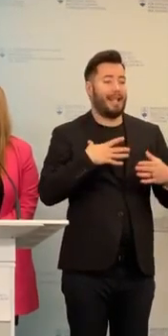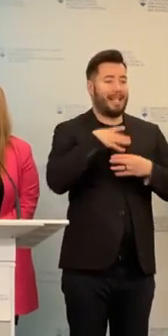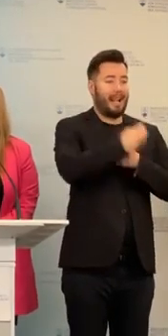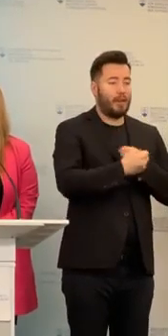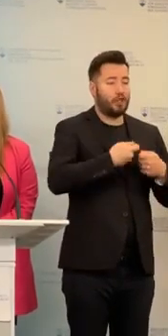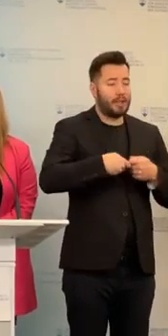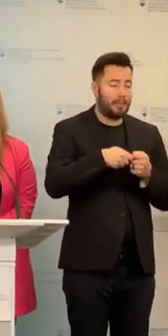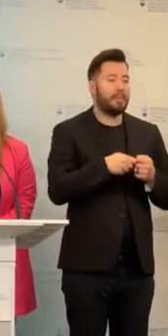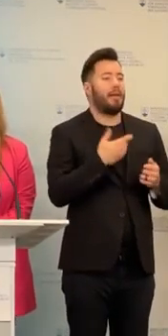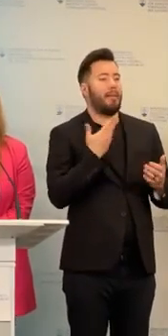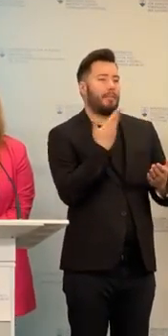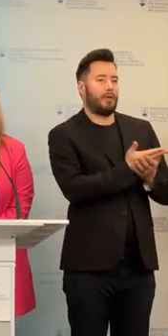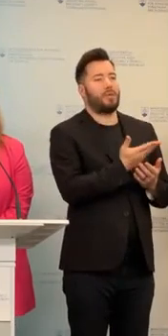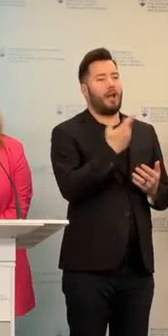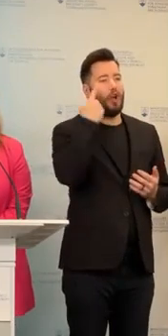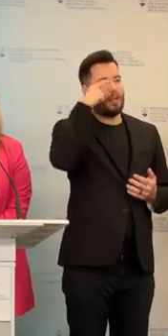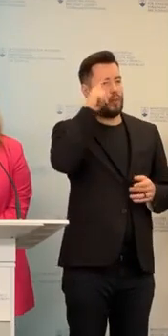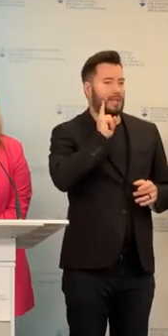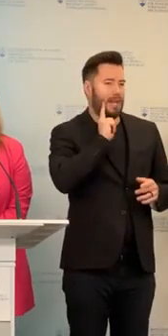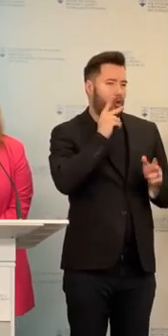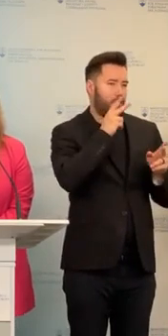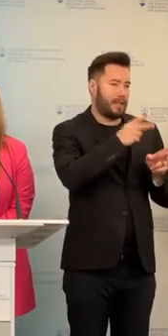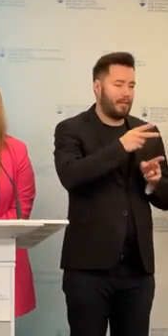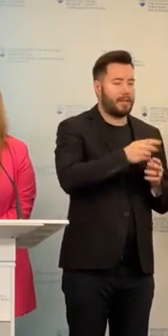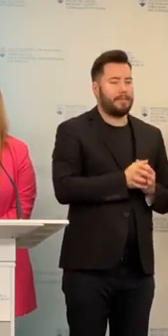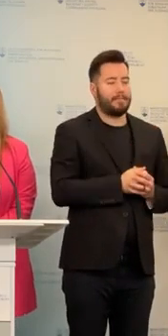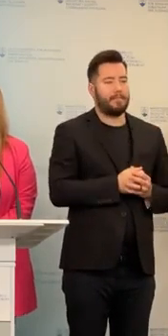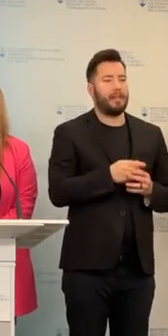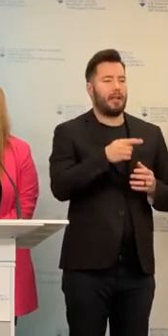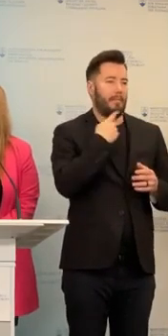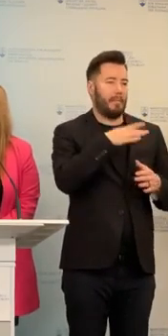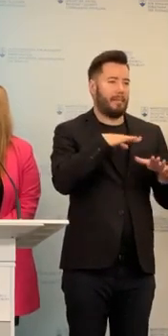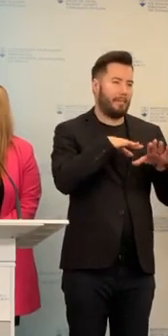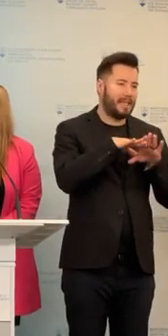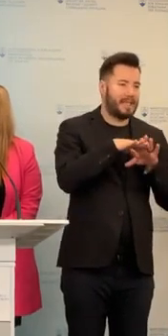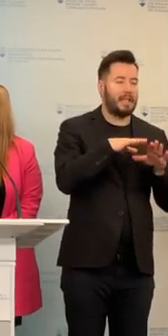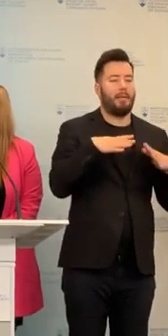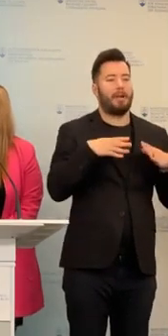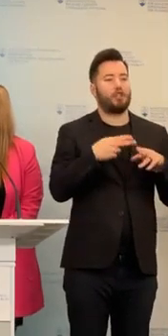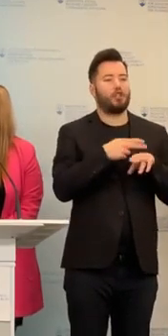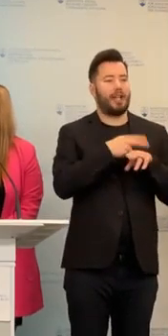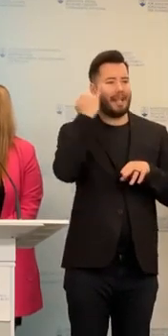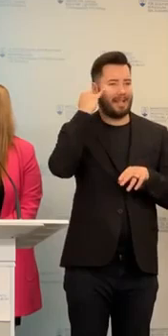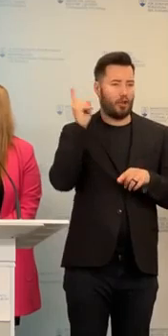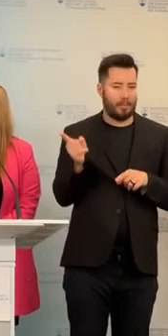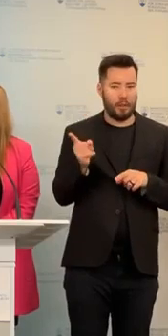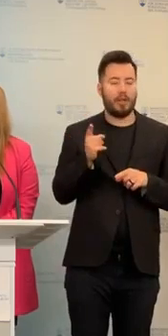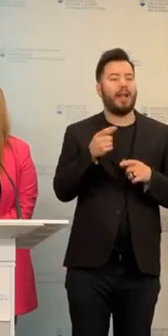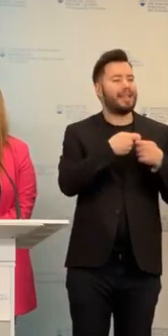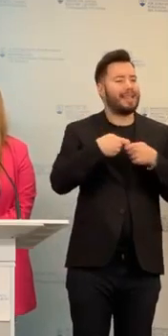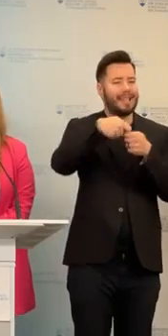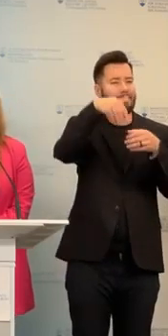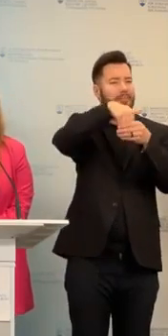a školských zariadenie. A tímy sú zložené, tak ako už povedal pán minister alebo pani štátna tajomnička, zo